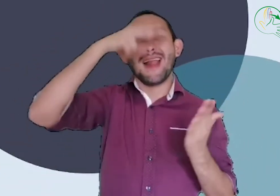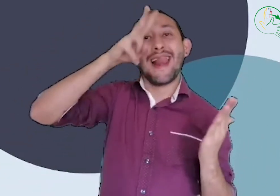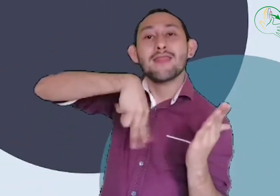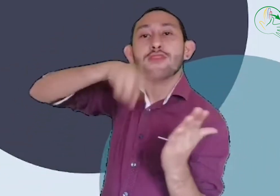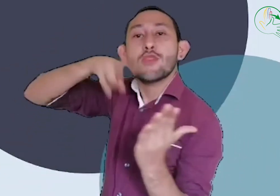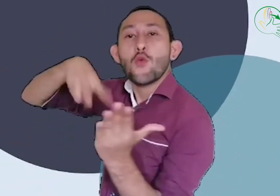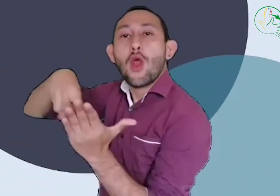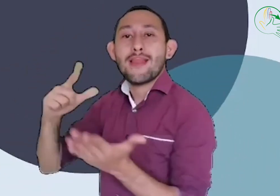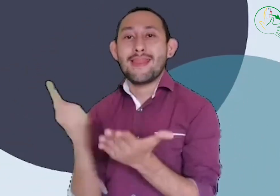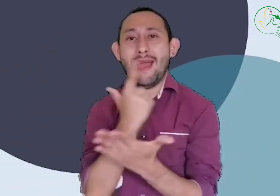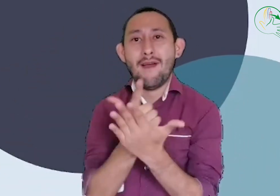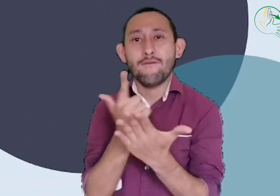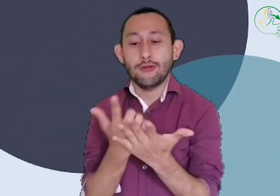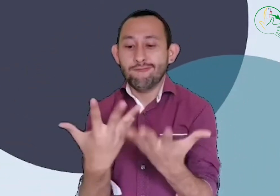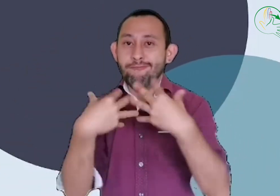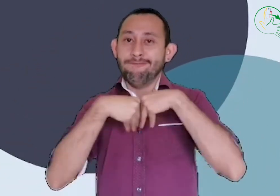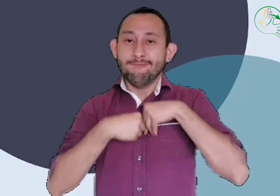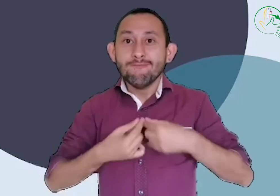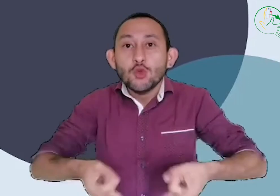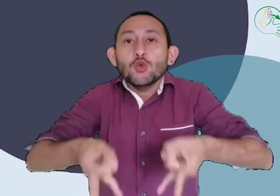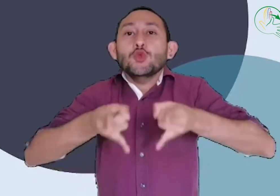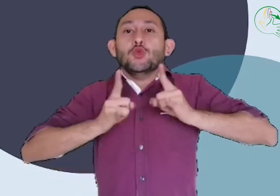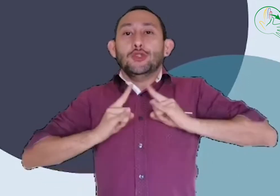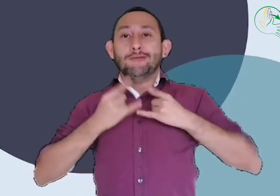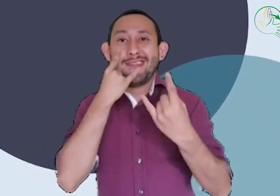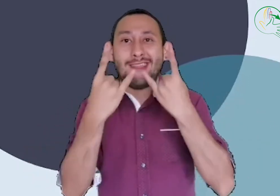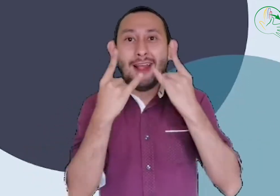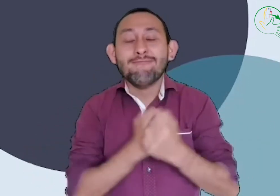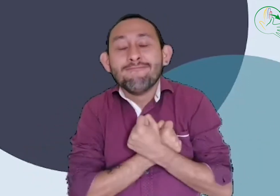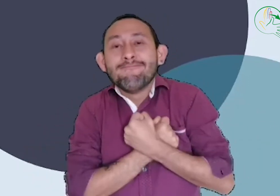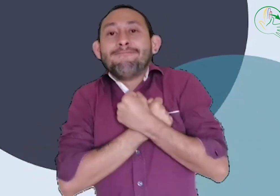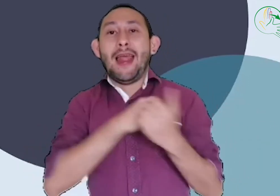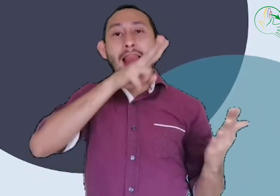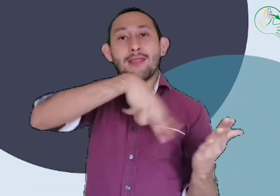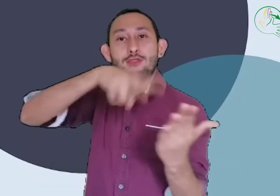a través de los libros y puedan tener la adquisición de la lectura y todo lo que esto conlleva.